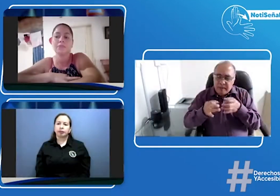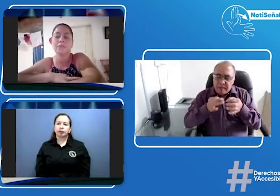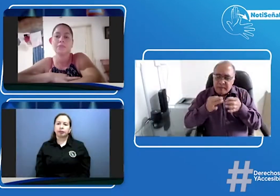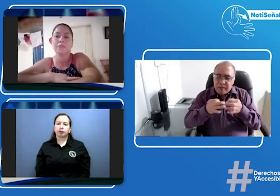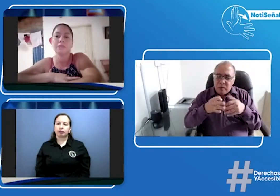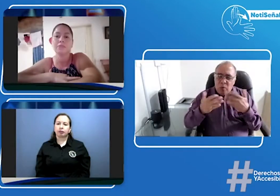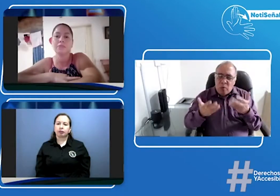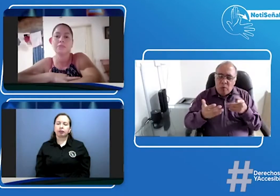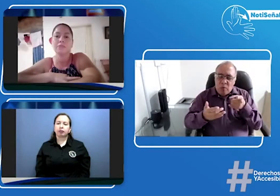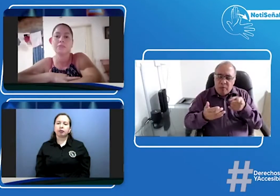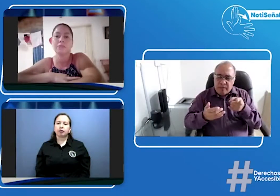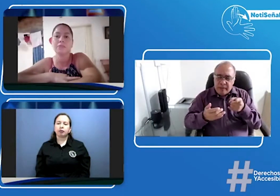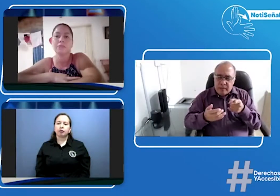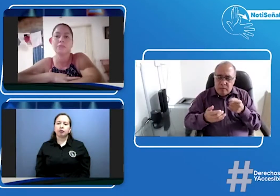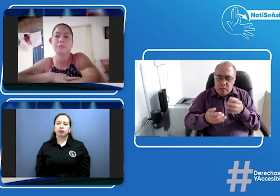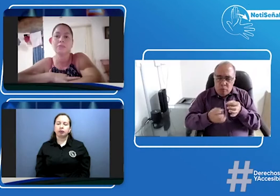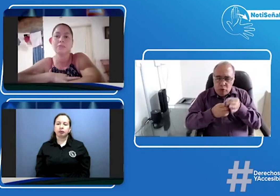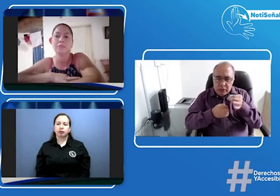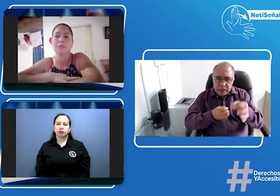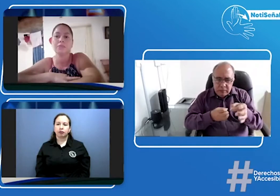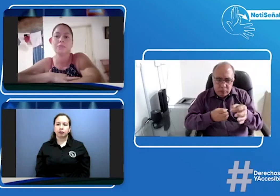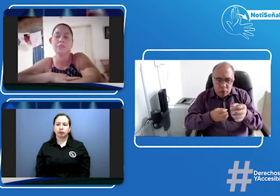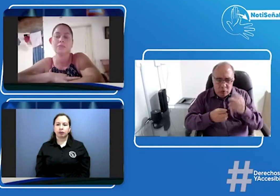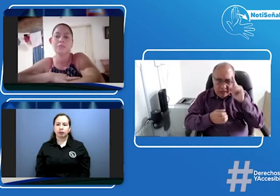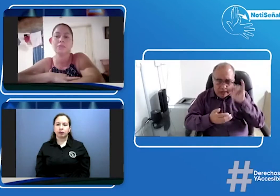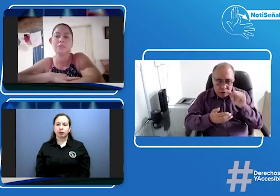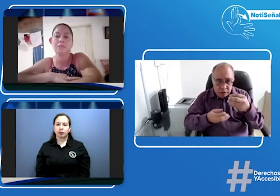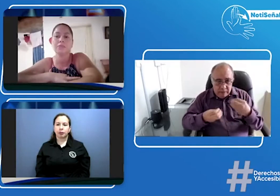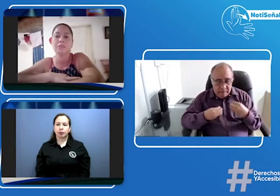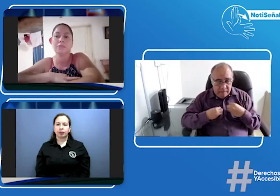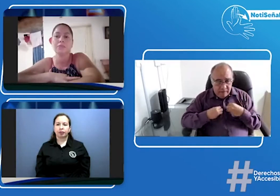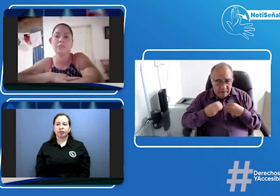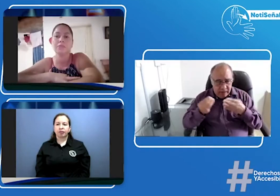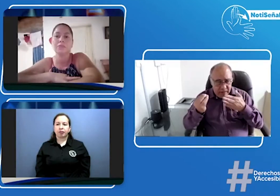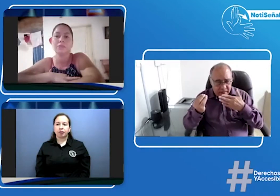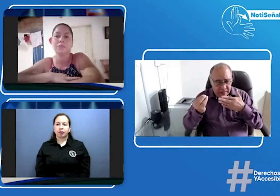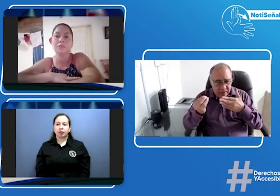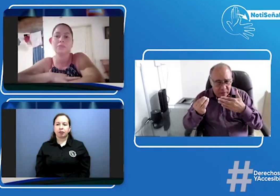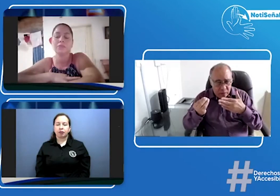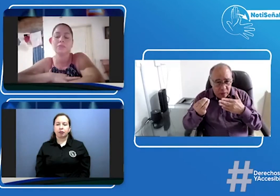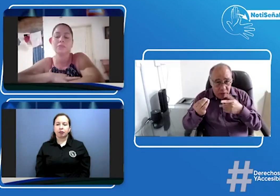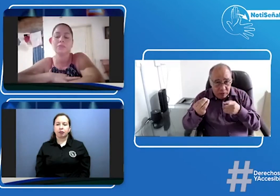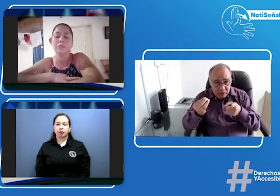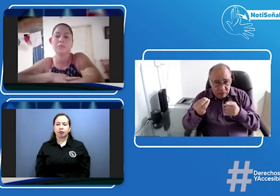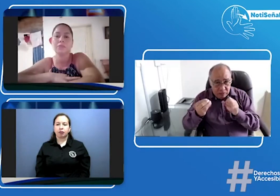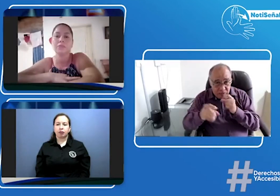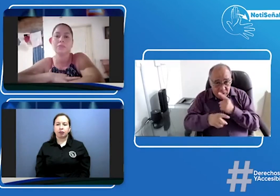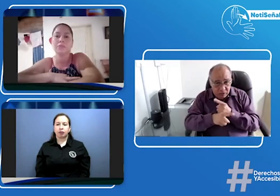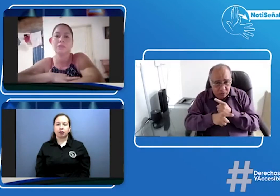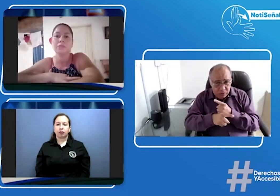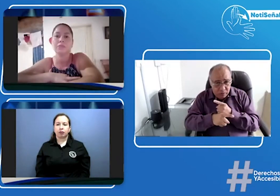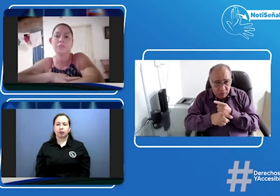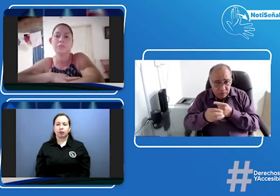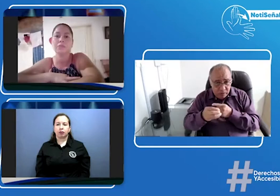y quisiera que nos explicaras también tú vives en el municipio de la Jagua de Ibirico